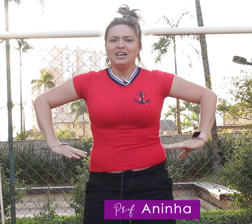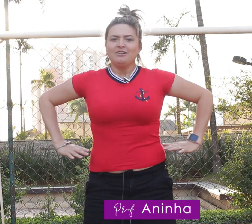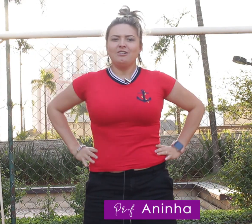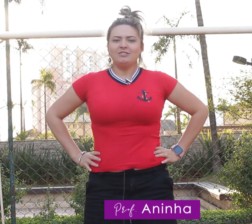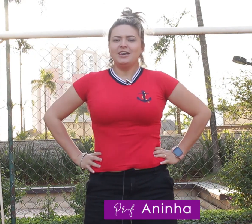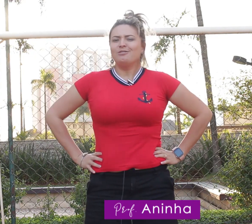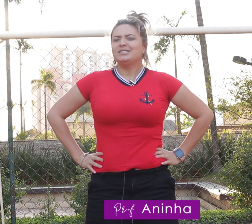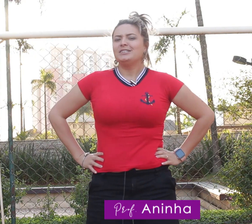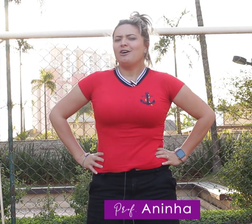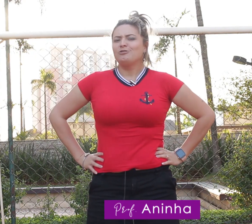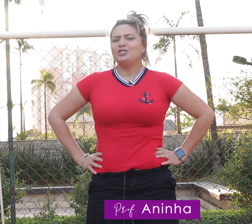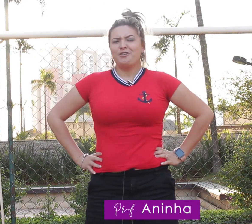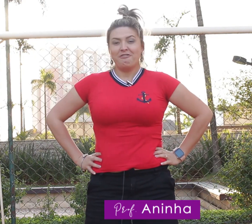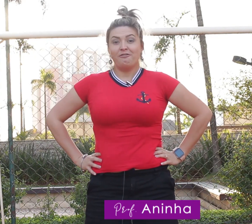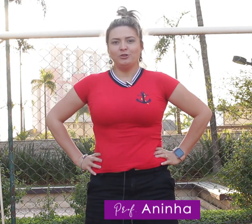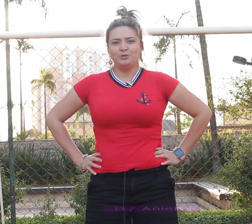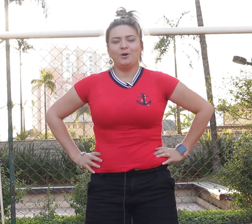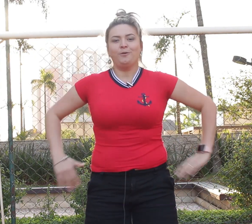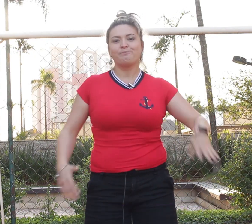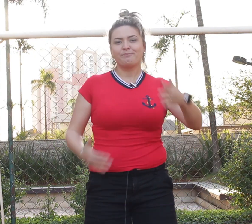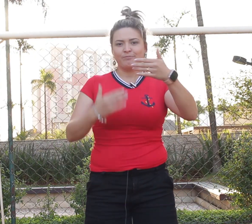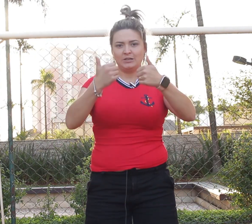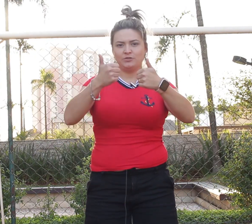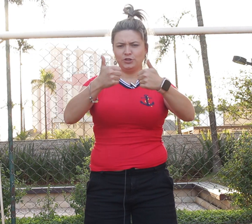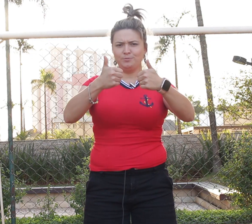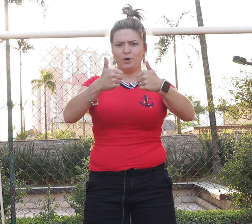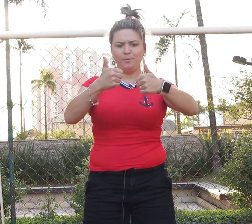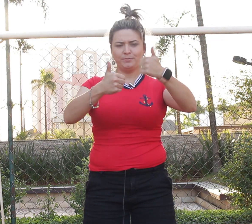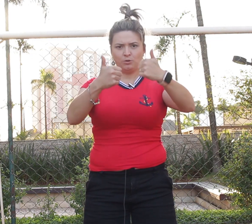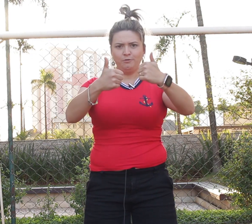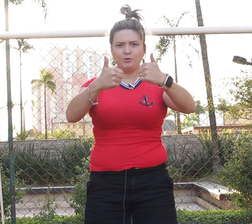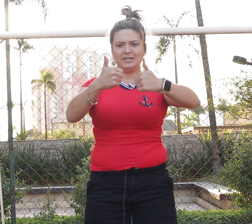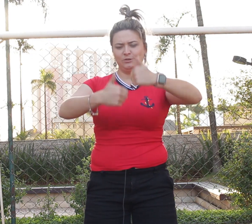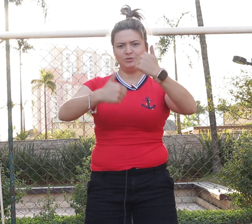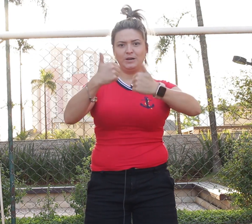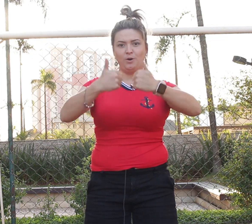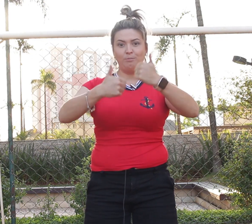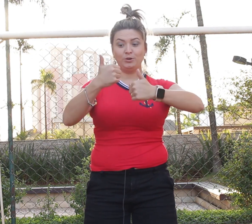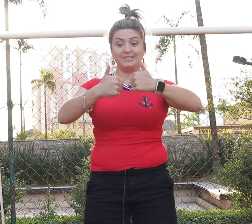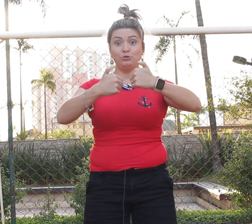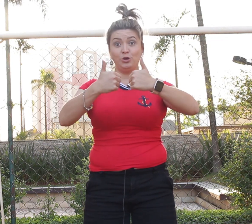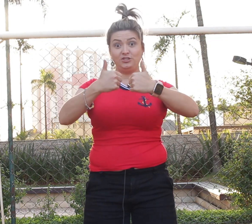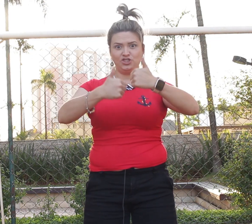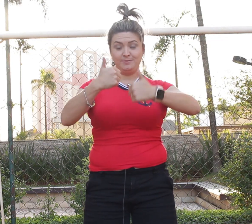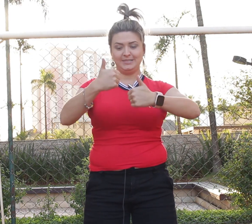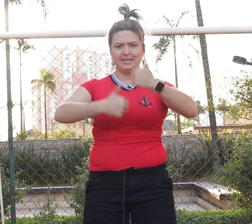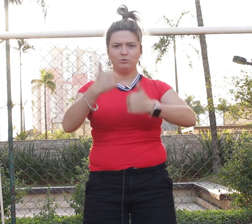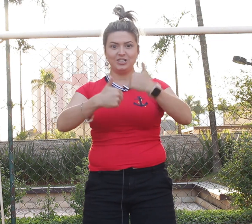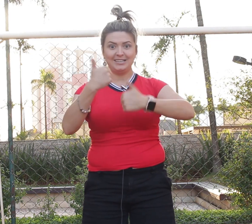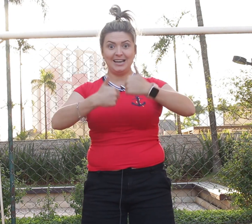Qual que é o sinal de futebol? Futebol, configuração de mão, porque são dois times aqui, um de cada